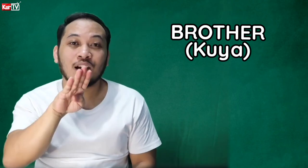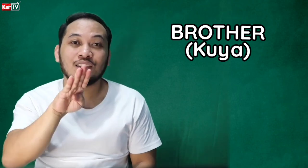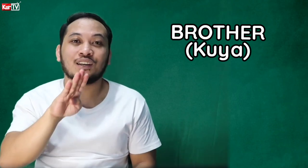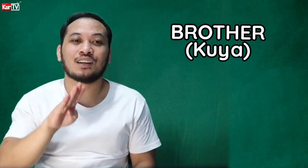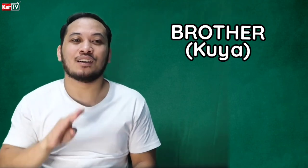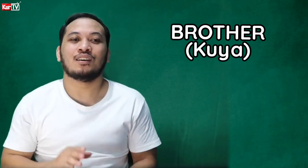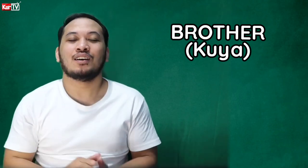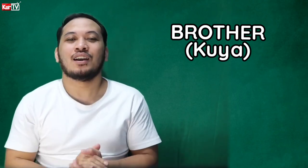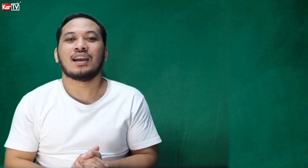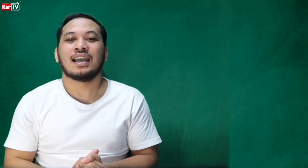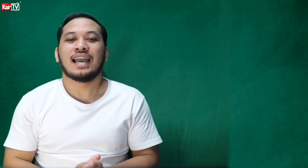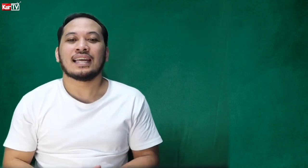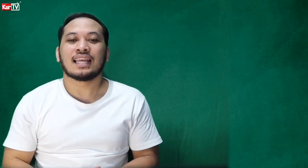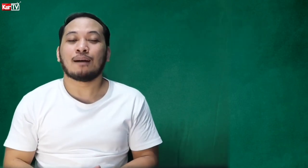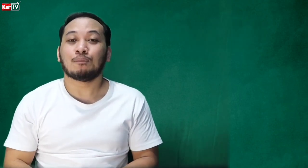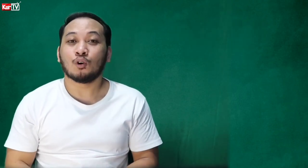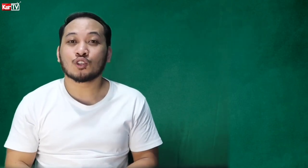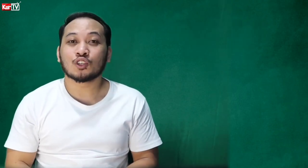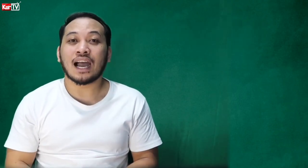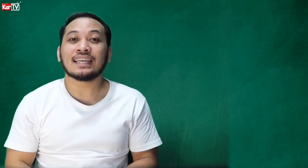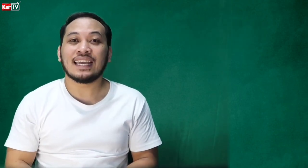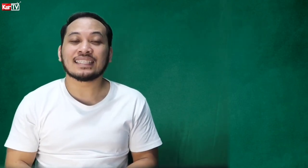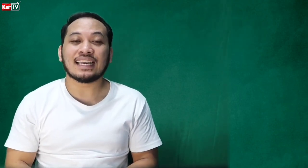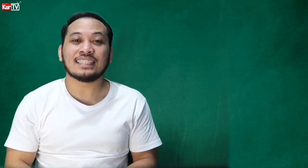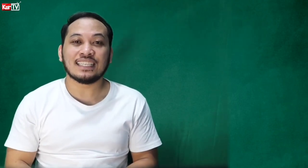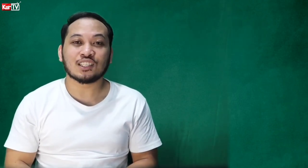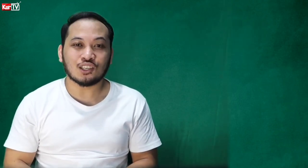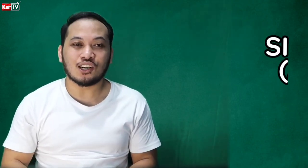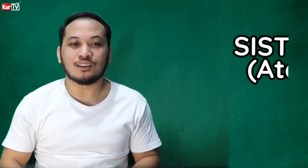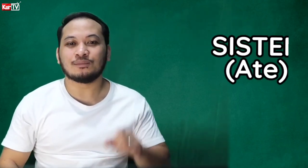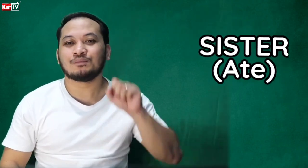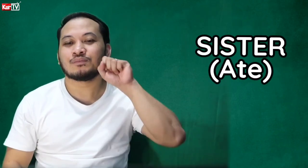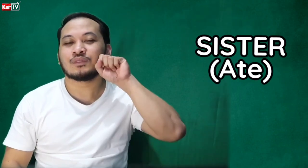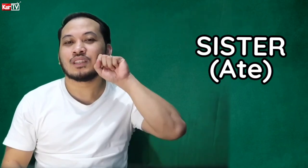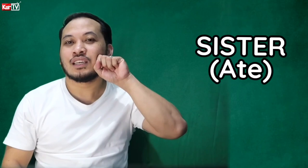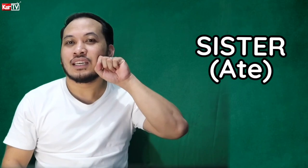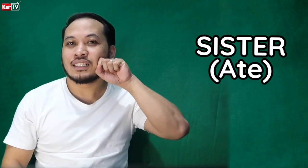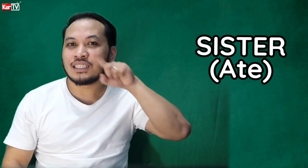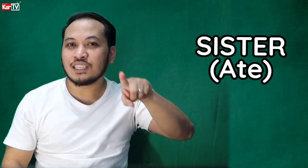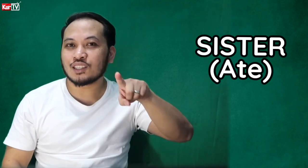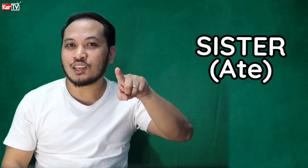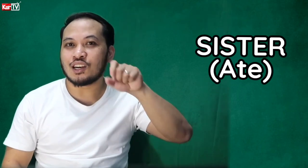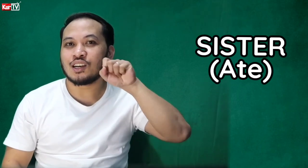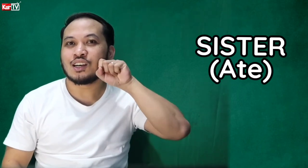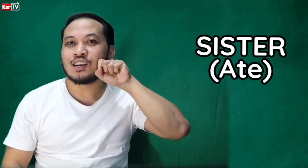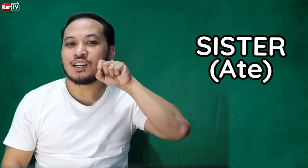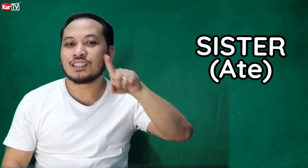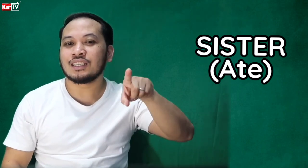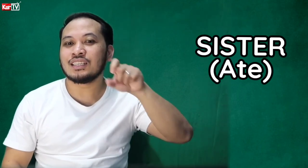Brother. Tapos, ang next ay sister. Sister. Sister.